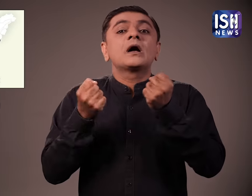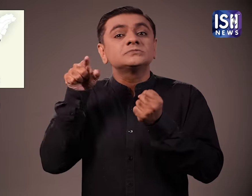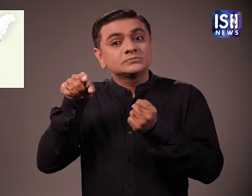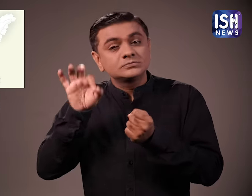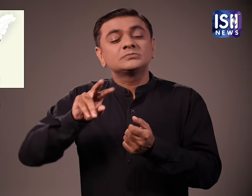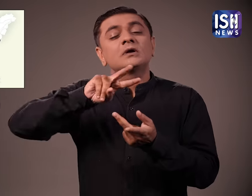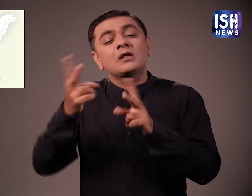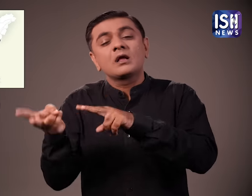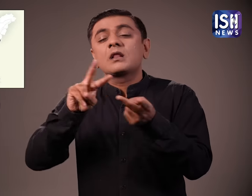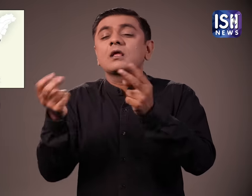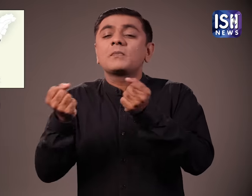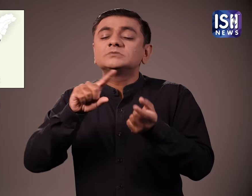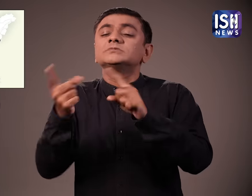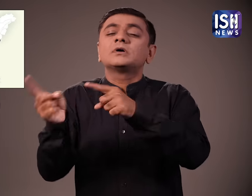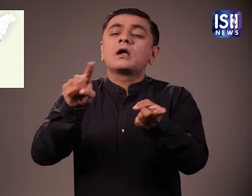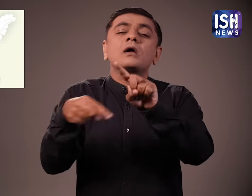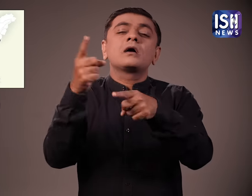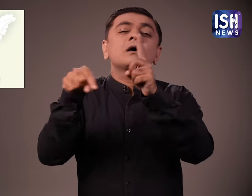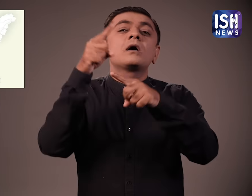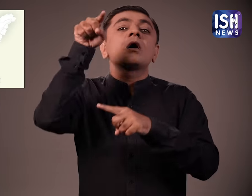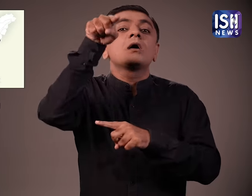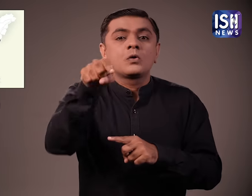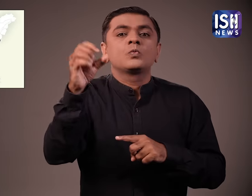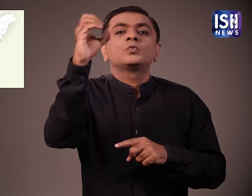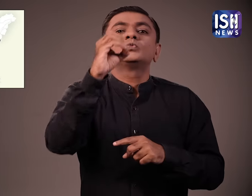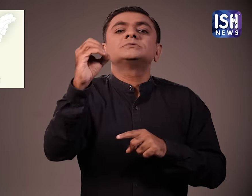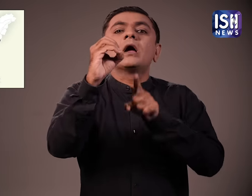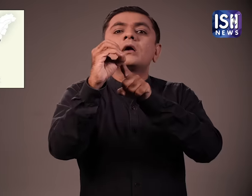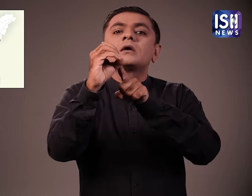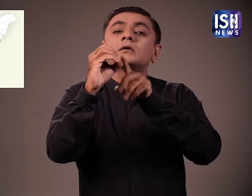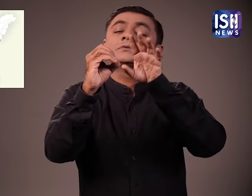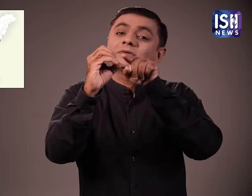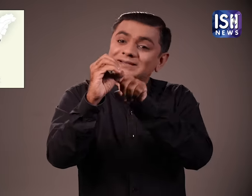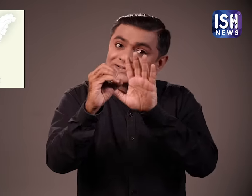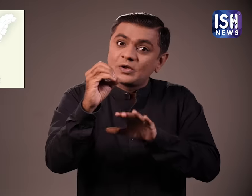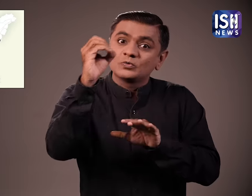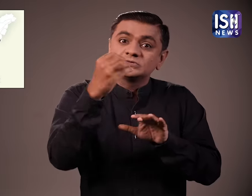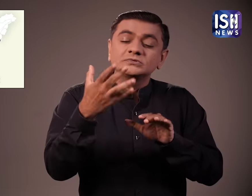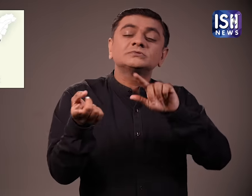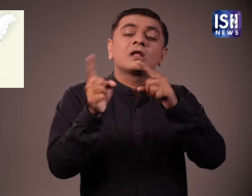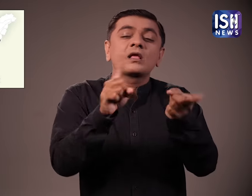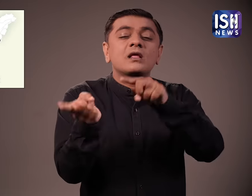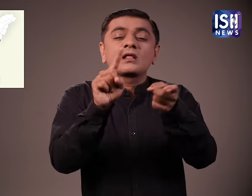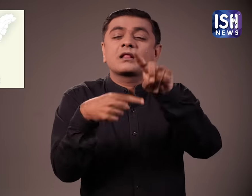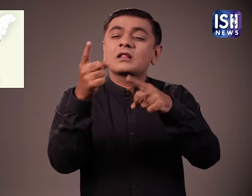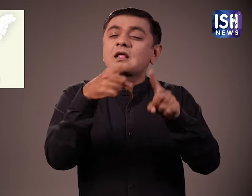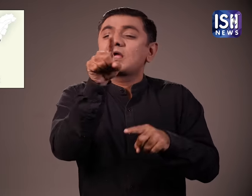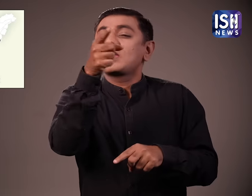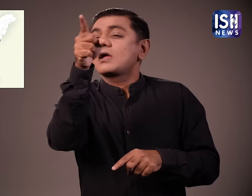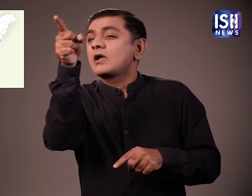उसने आंदर प्रदेश से ओरिसा और फिर अंत में कॉलकता पहुचने के लिए फिर से बसे बदली